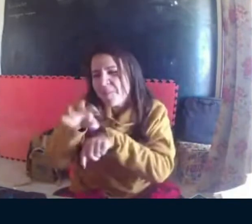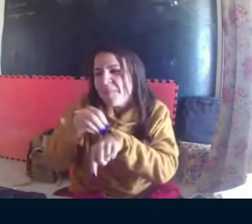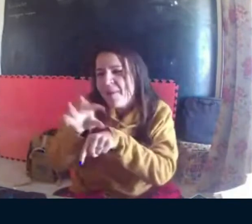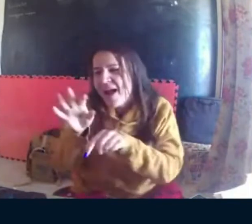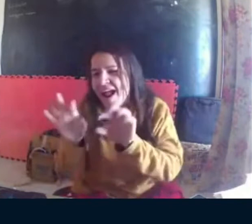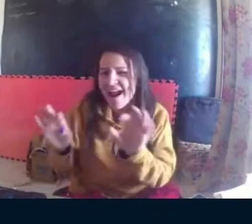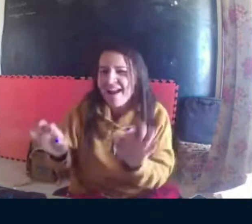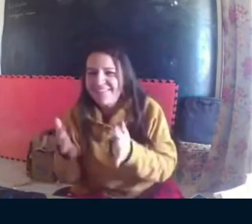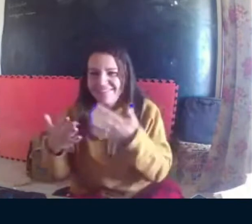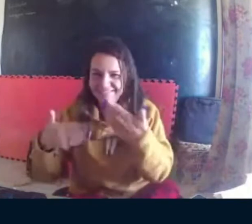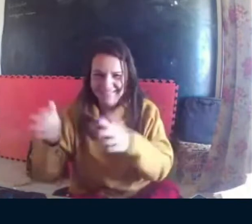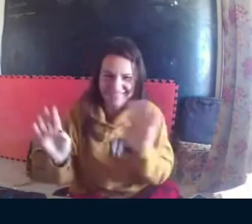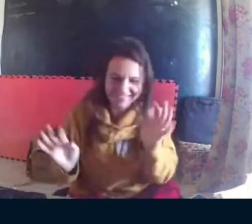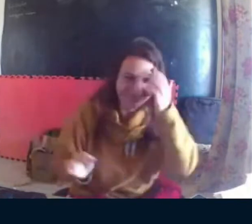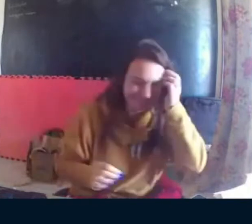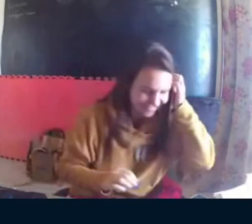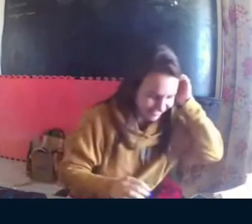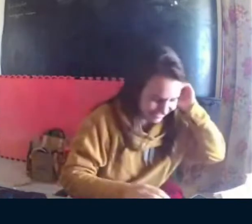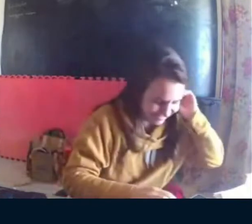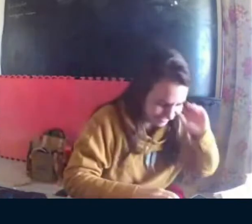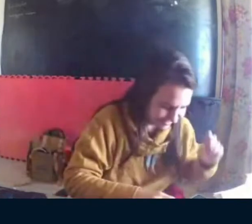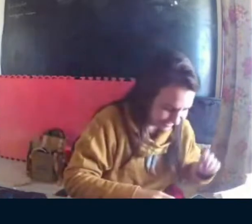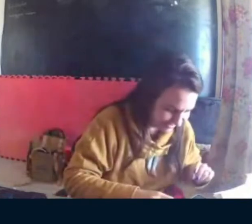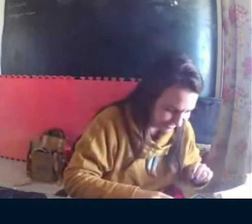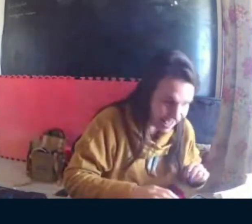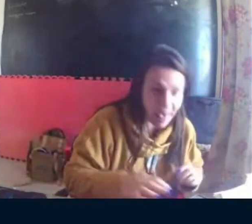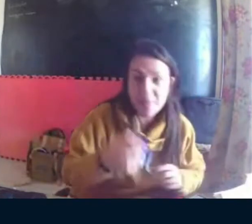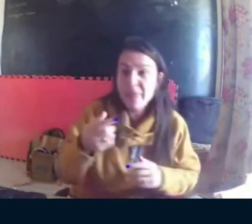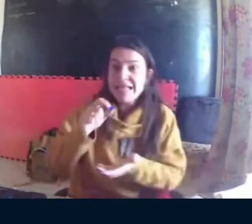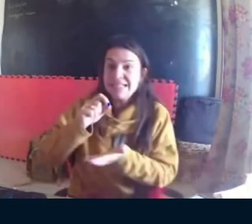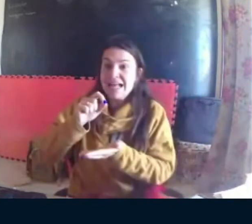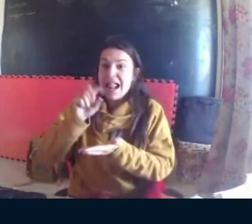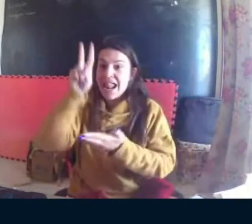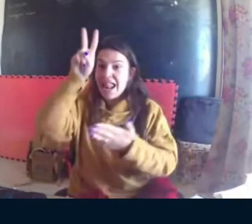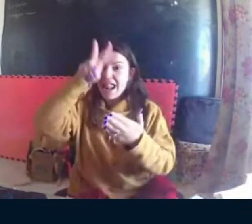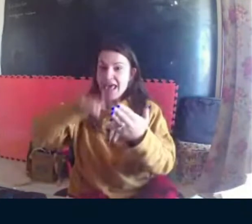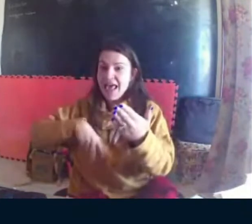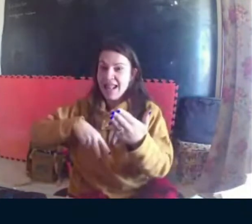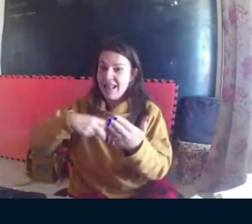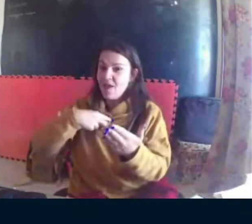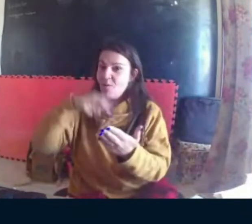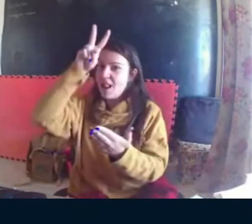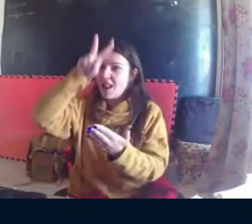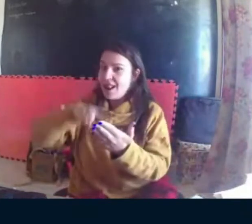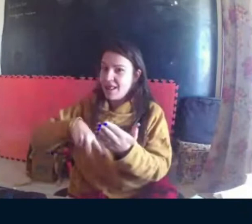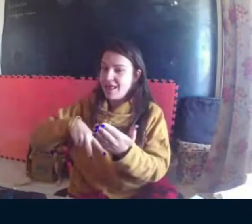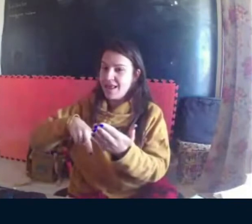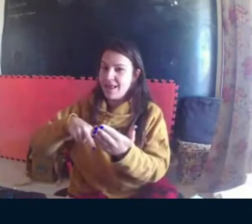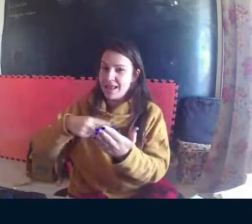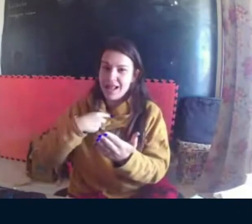Eu coloco a palavra autor, na verdade, é uma autora, só observação.